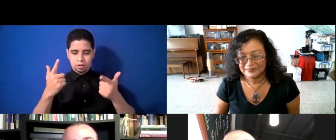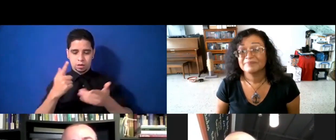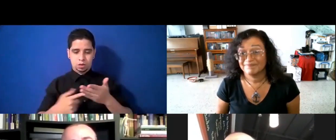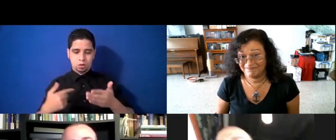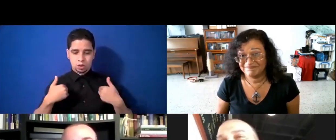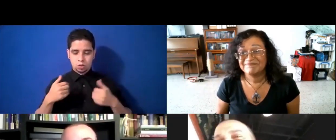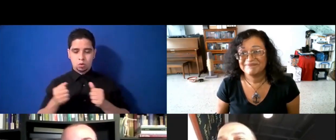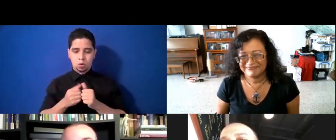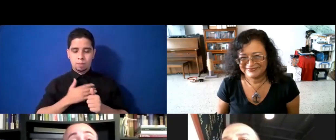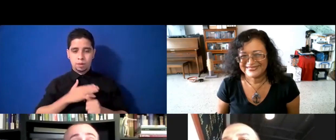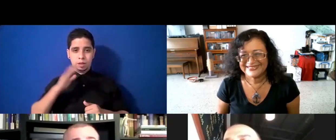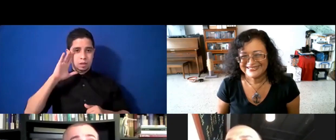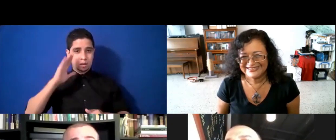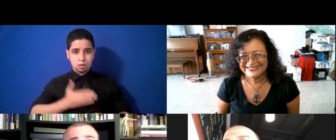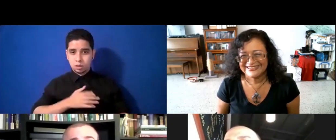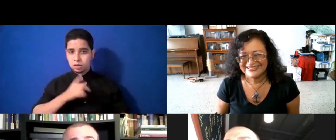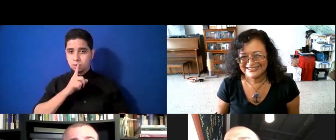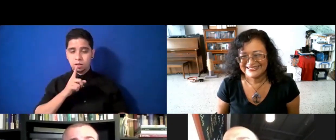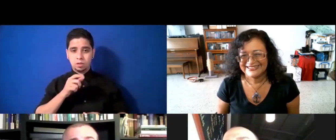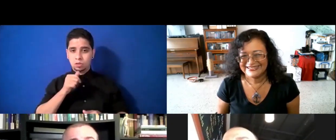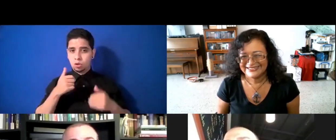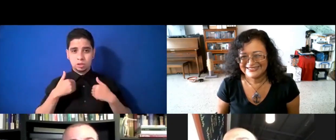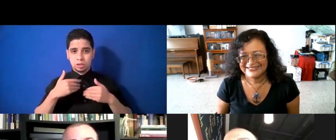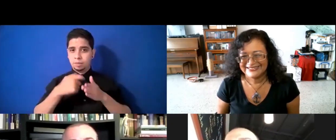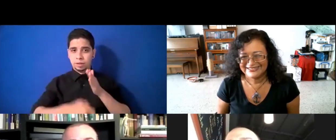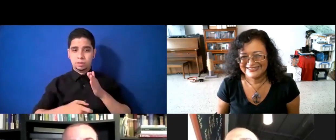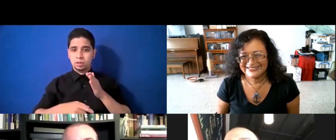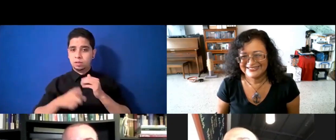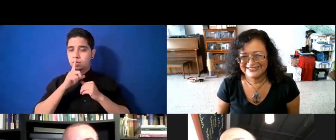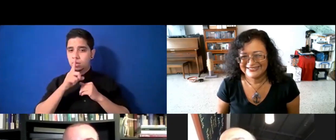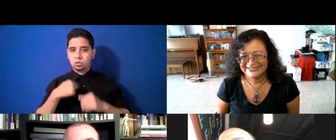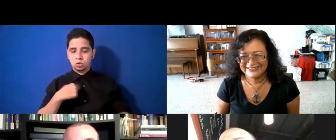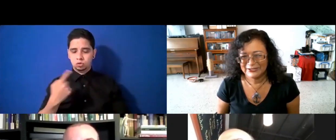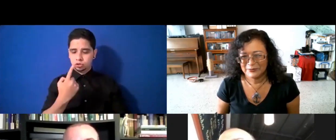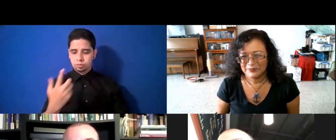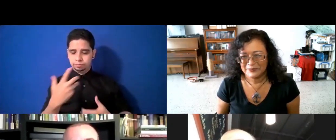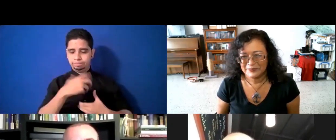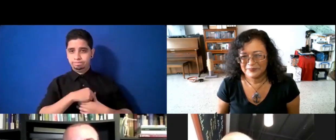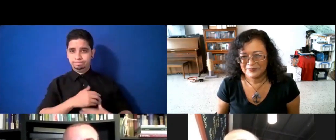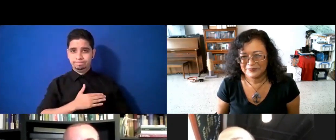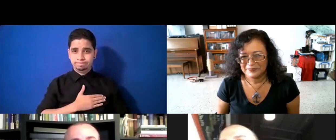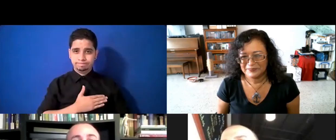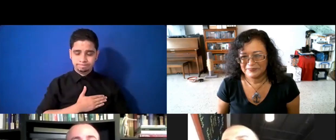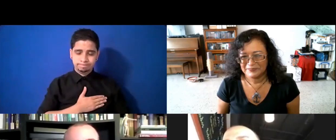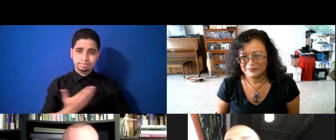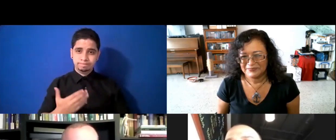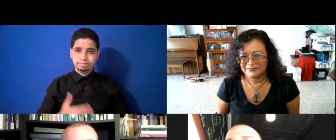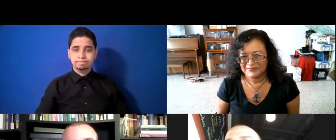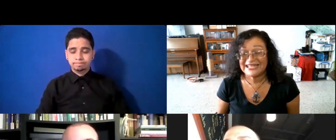eso, eso no, no tiene precio, y eso es algo que siempre uno llevará, en su mente y en su corazón, así que, la